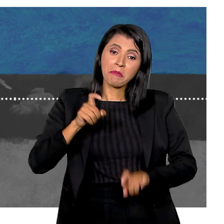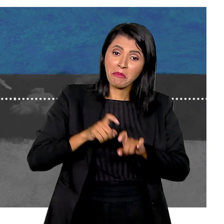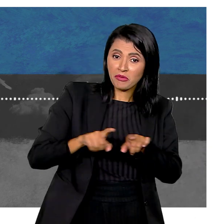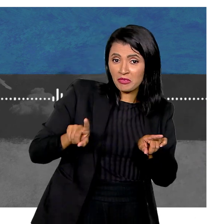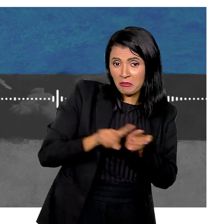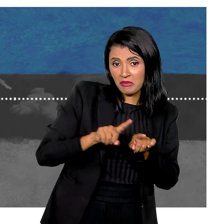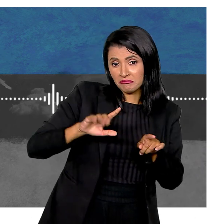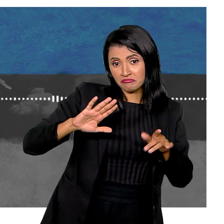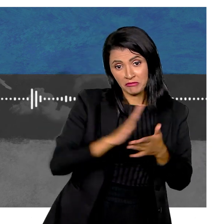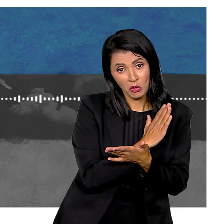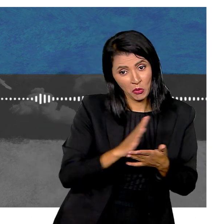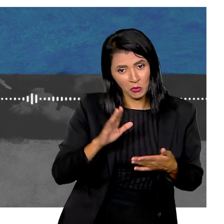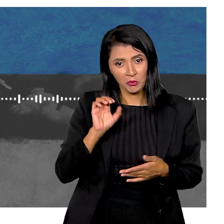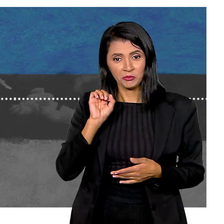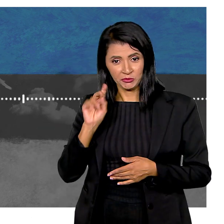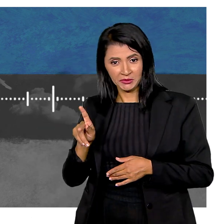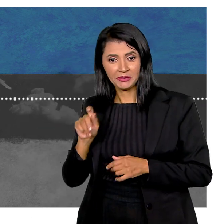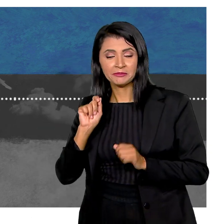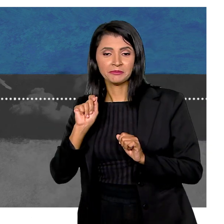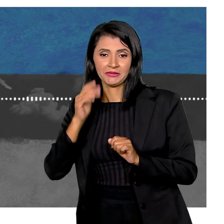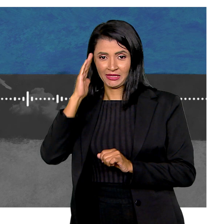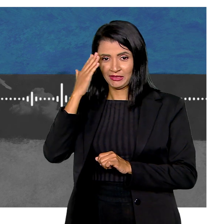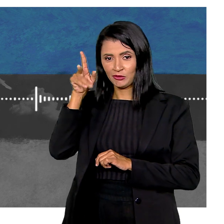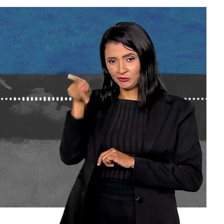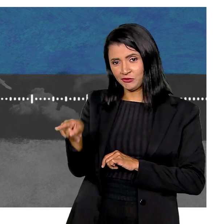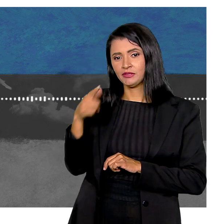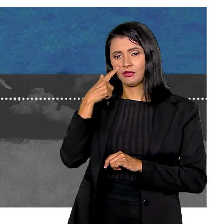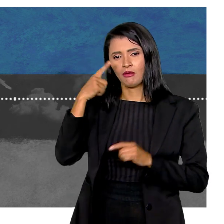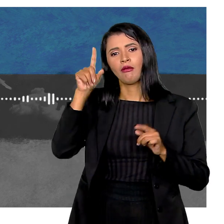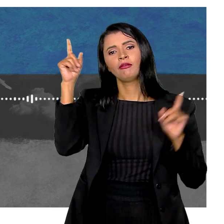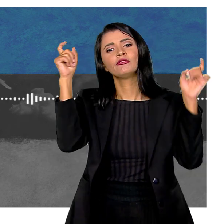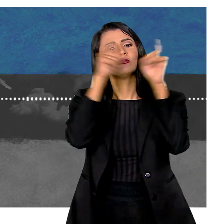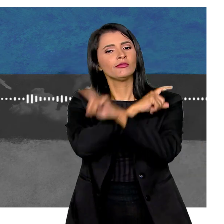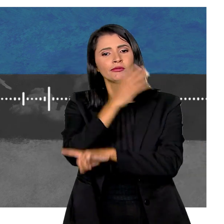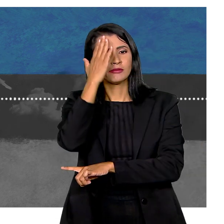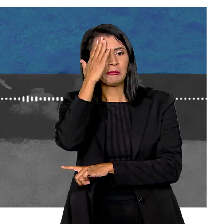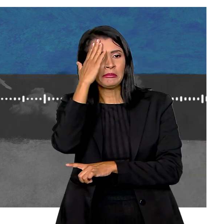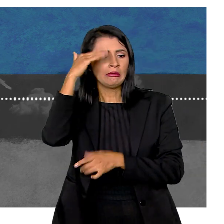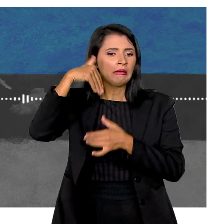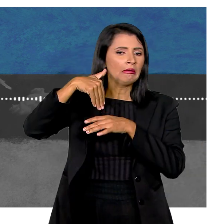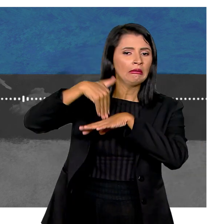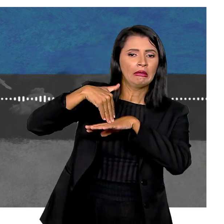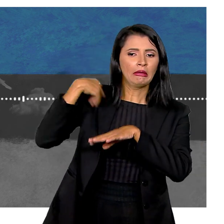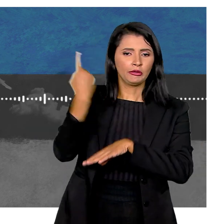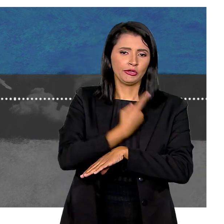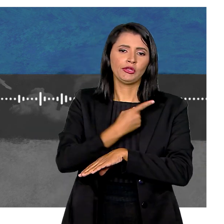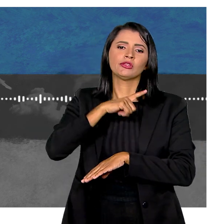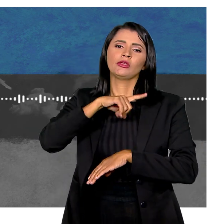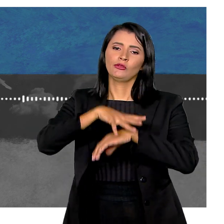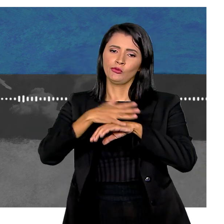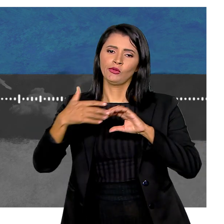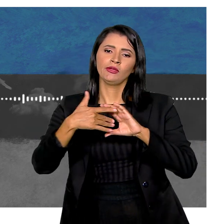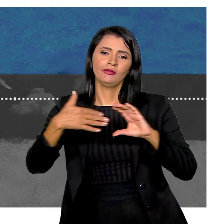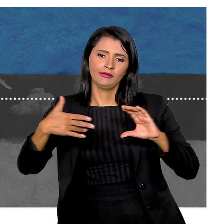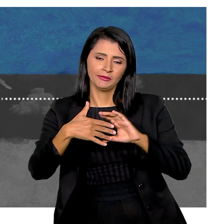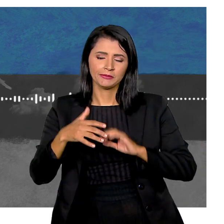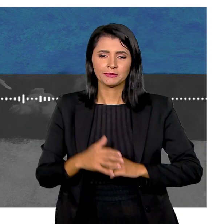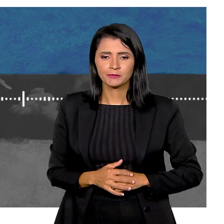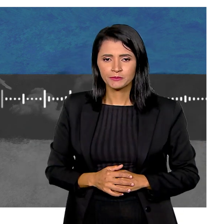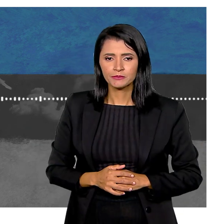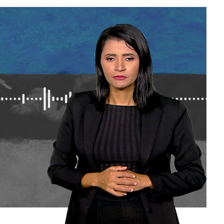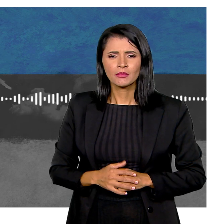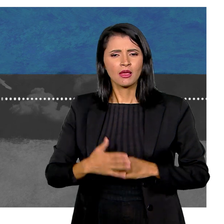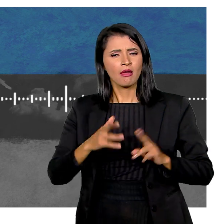legais E médicos também Alguns, viu? Mas eu te entendo É difícil saber o que se passa Na cabeça da gente Que tem uma doença rara